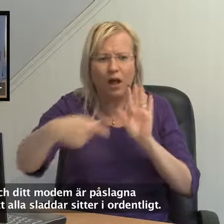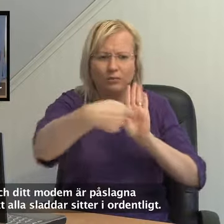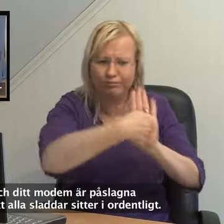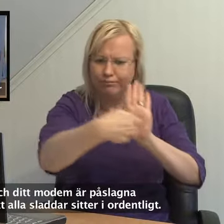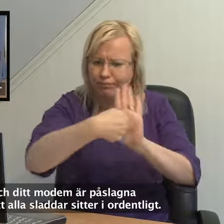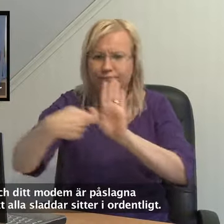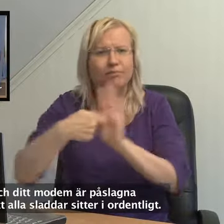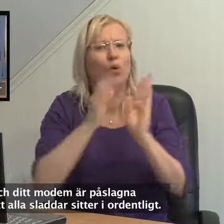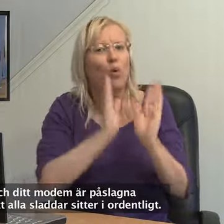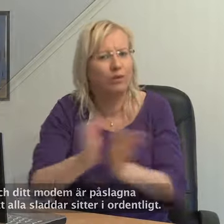sitter i ordentligt.